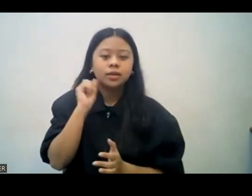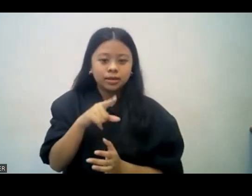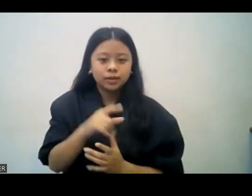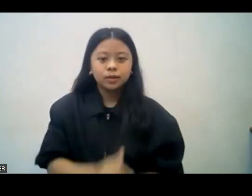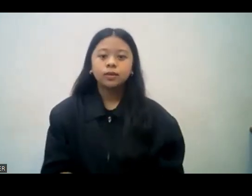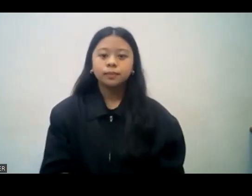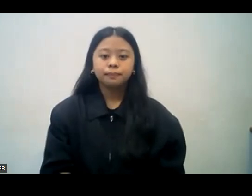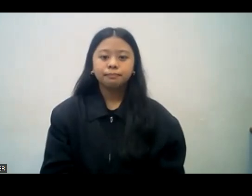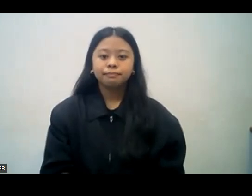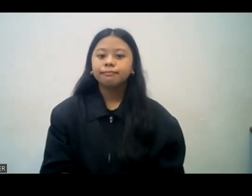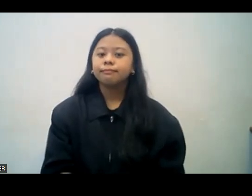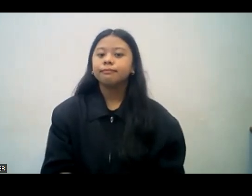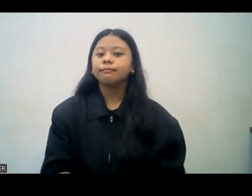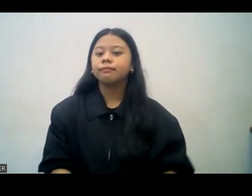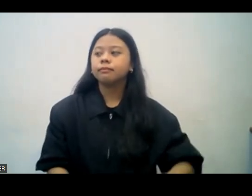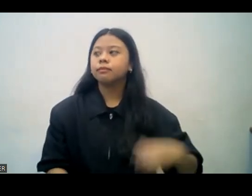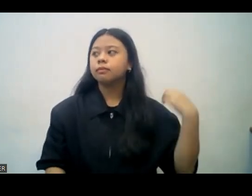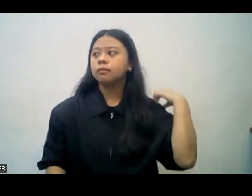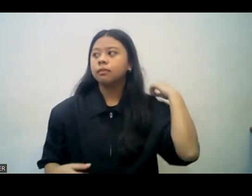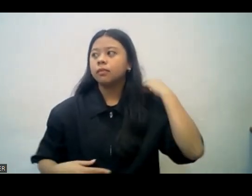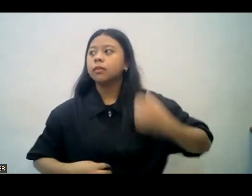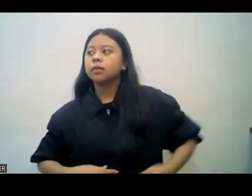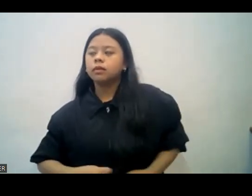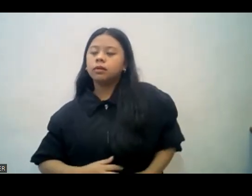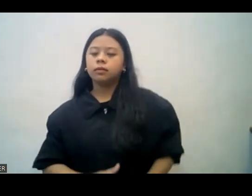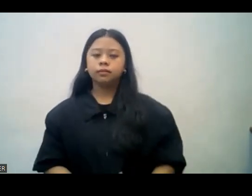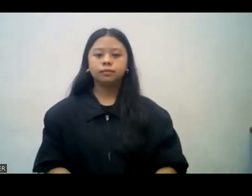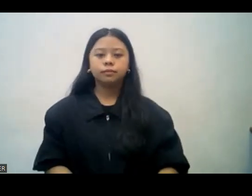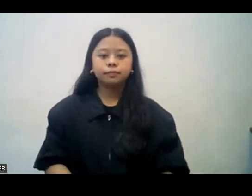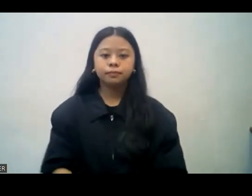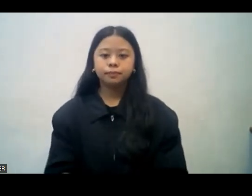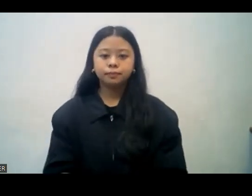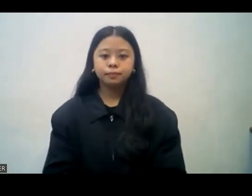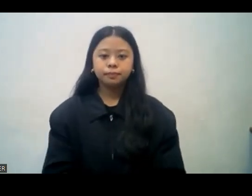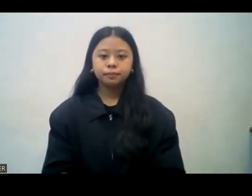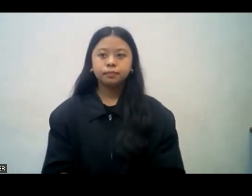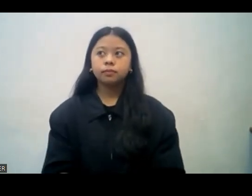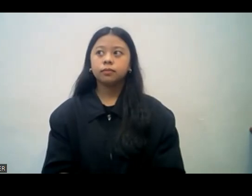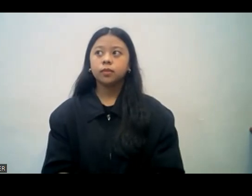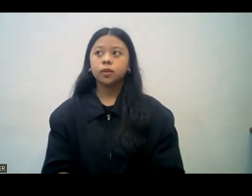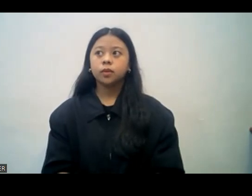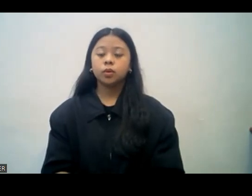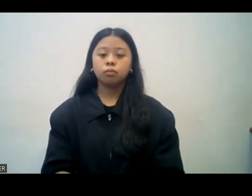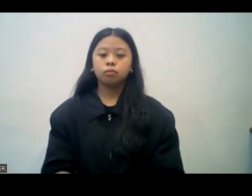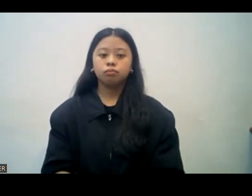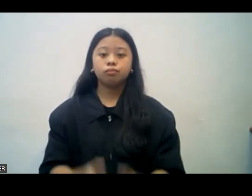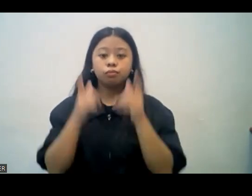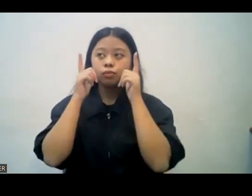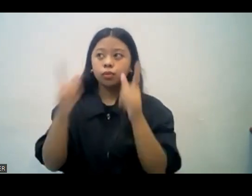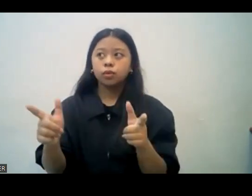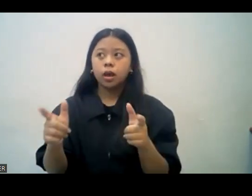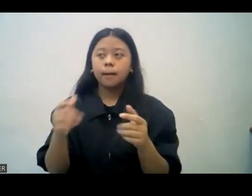ng mungka ay ng encourage sa bawat isa. So, let's look at the Proverbs chapter 12.